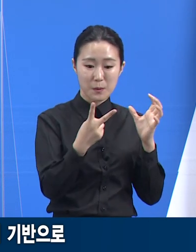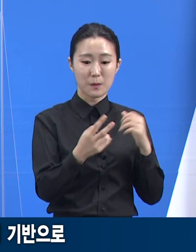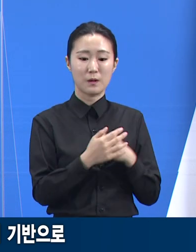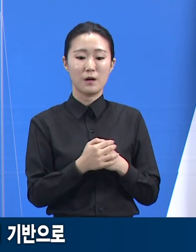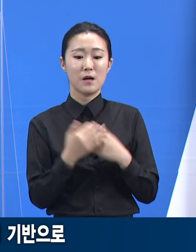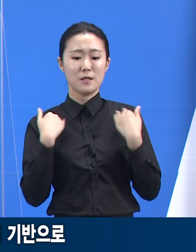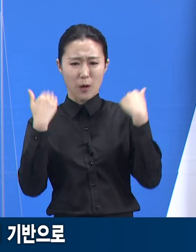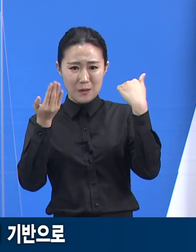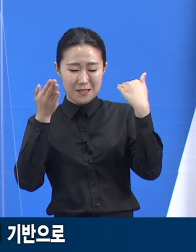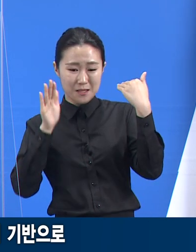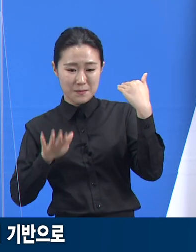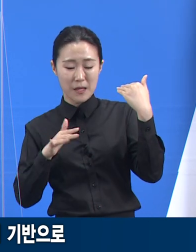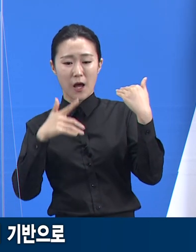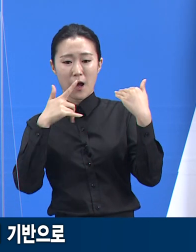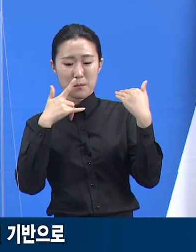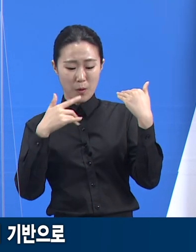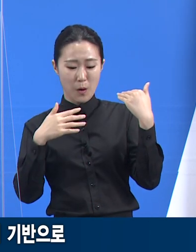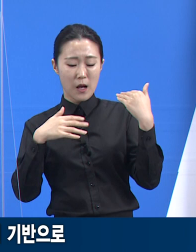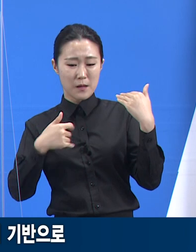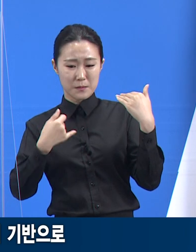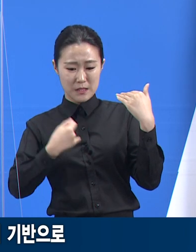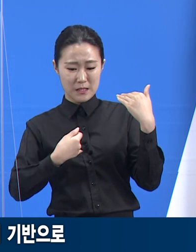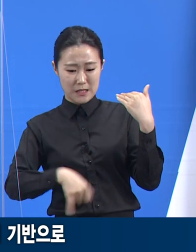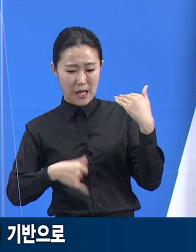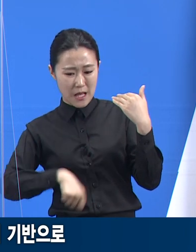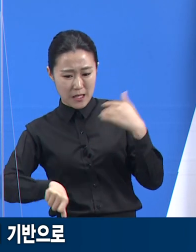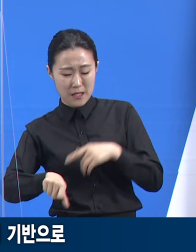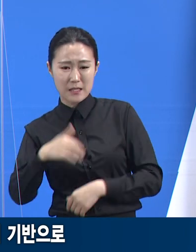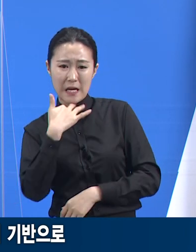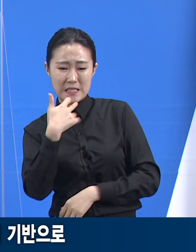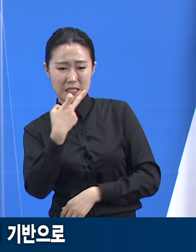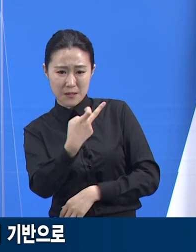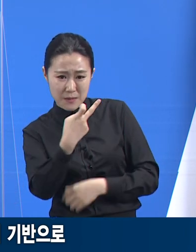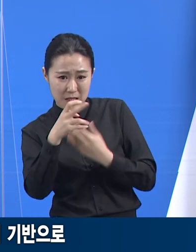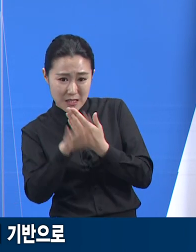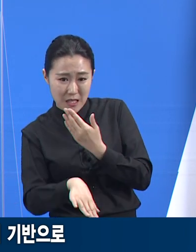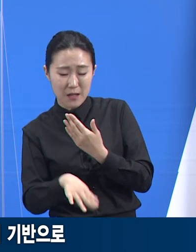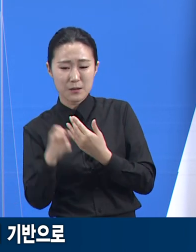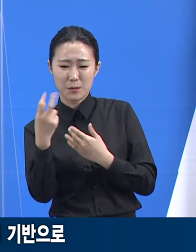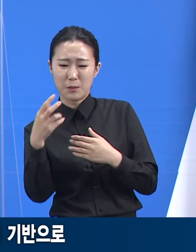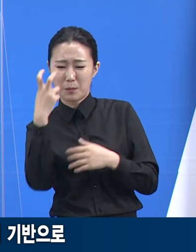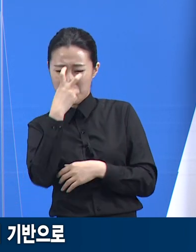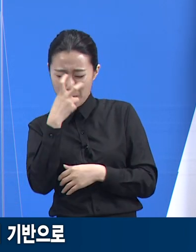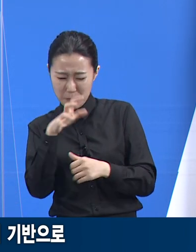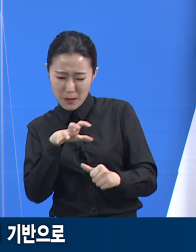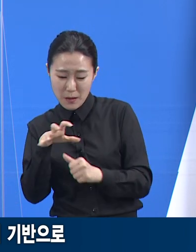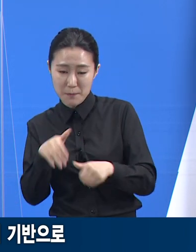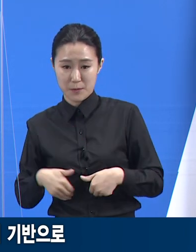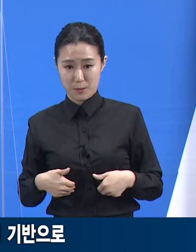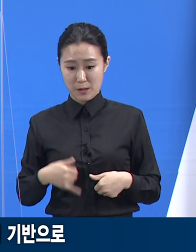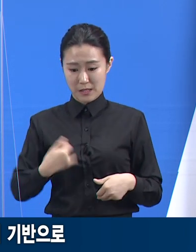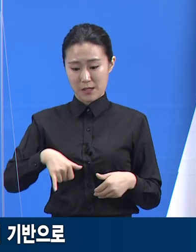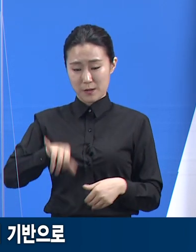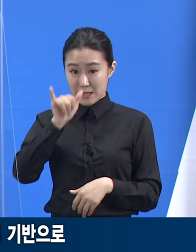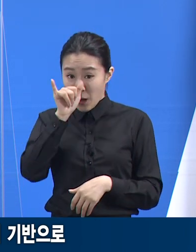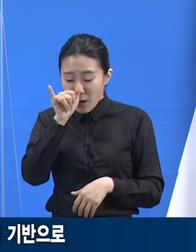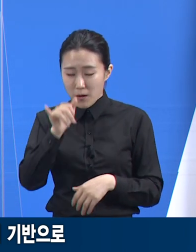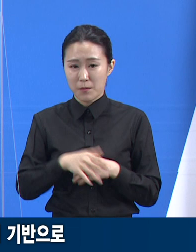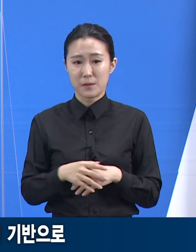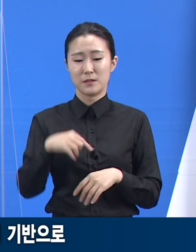자녀가 있는 보호자가 확진된 경우입니다. 7월 6일 0시 기준 총 188가정에서